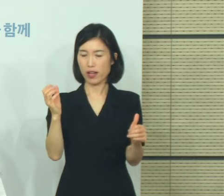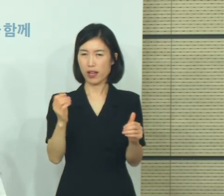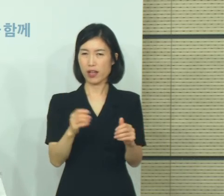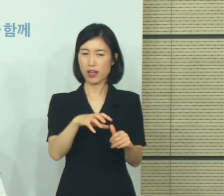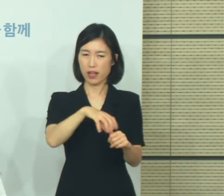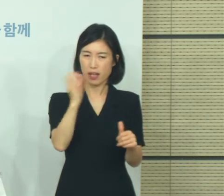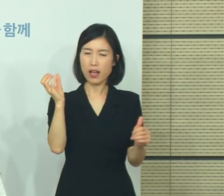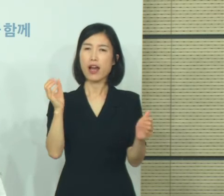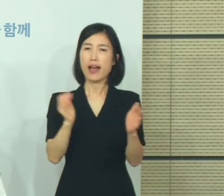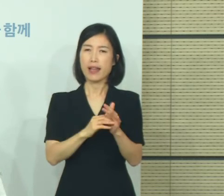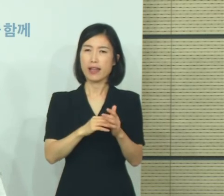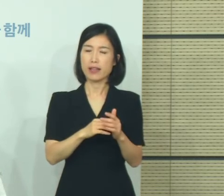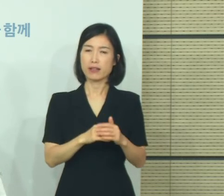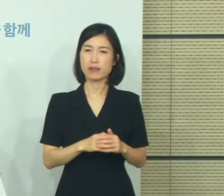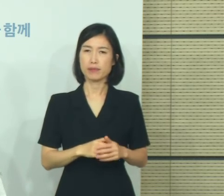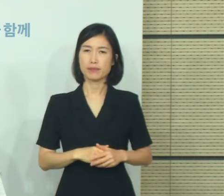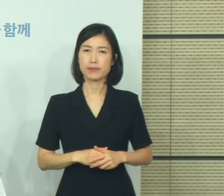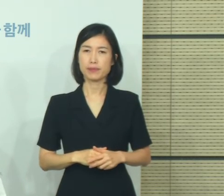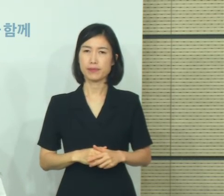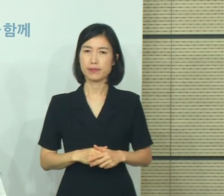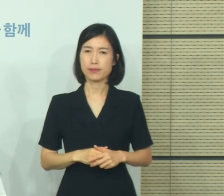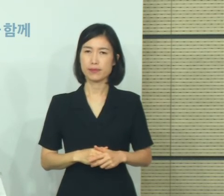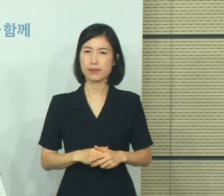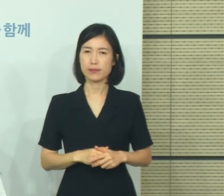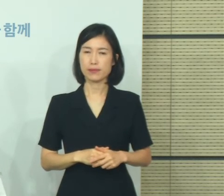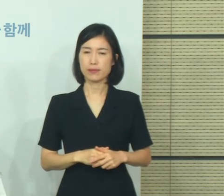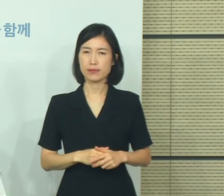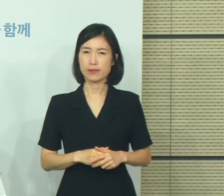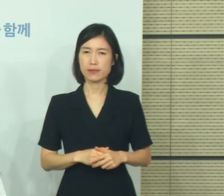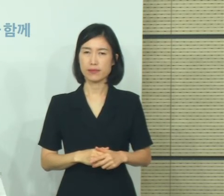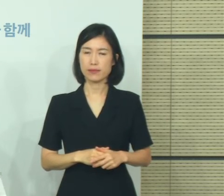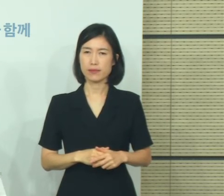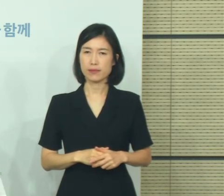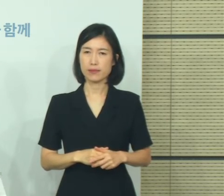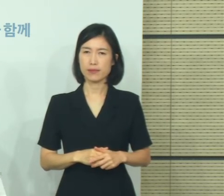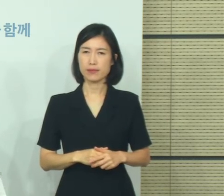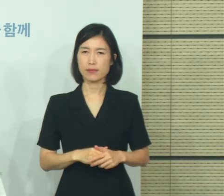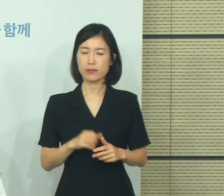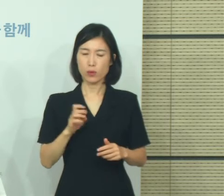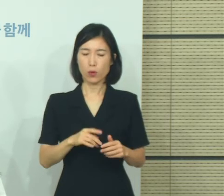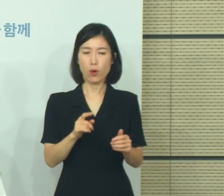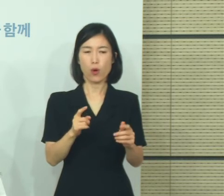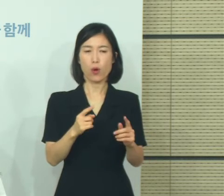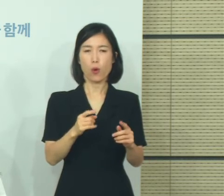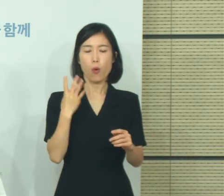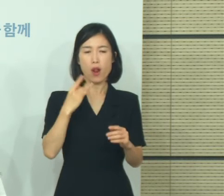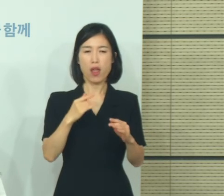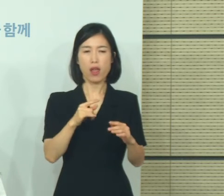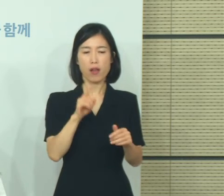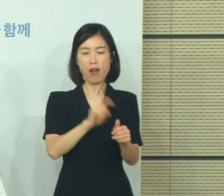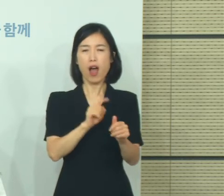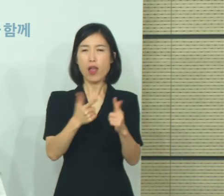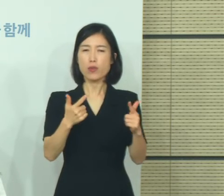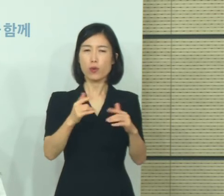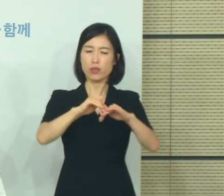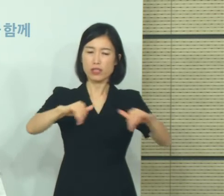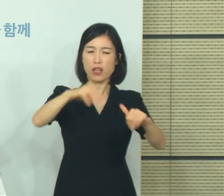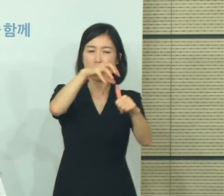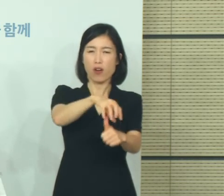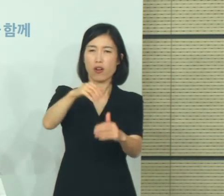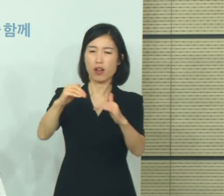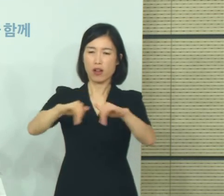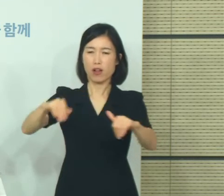지나서 해제하는 과정에서 검사를 하는 경우 또 확진자가 조금 더 증가할 수 있는 그런 여러 가지